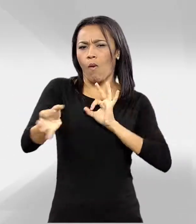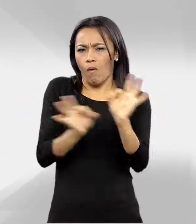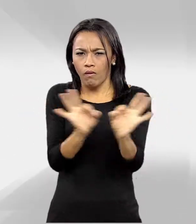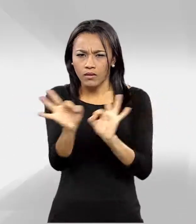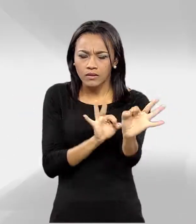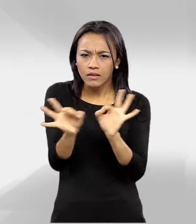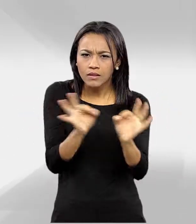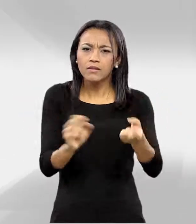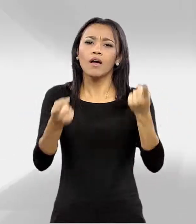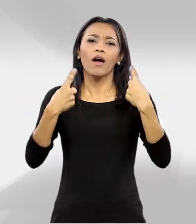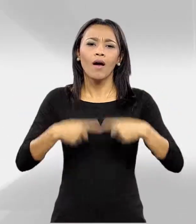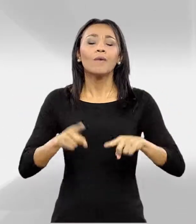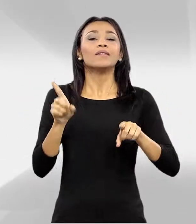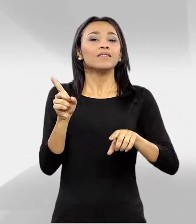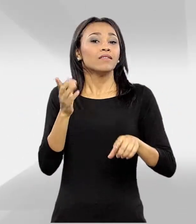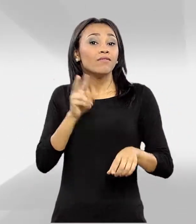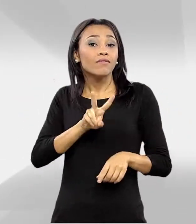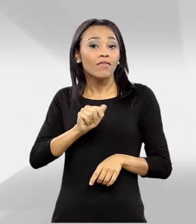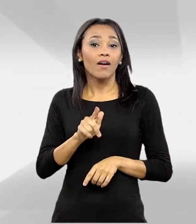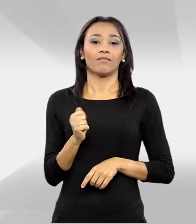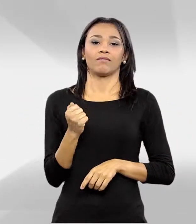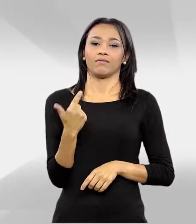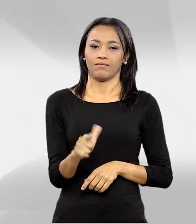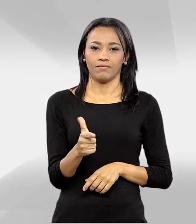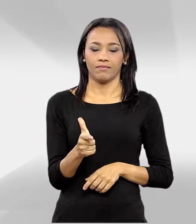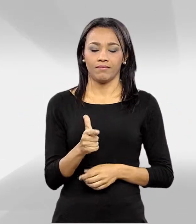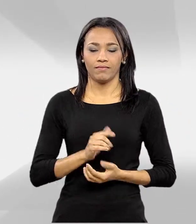Organização. Disponibilidade de cargo não há.